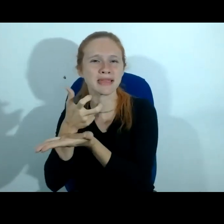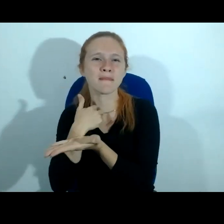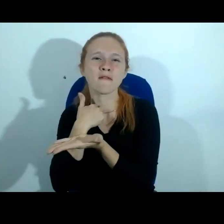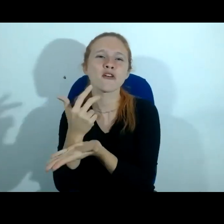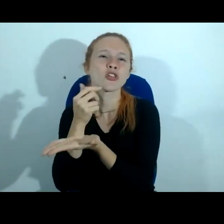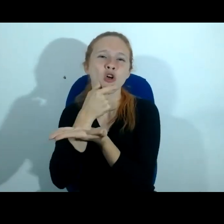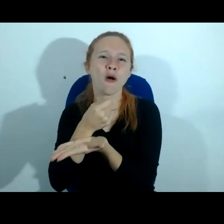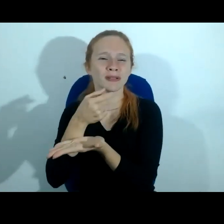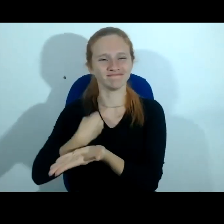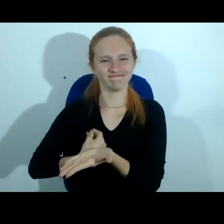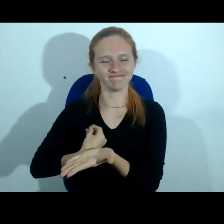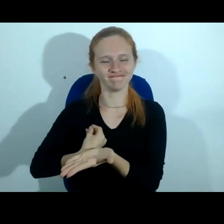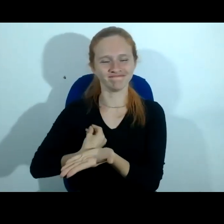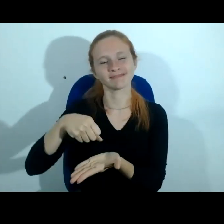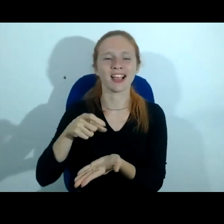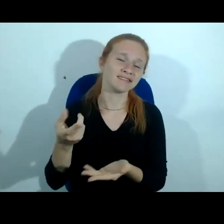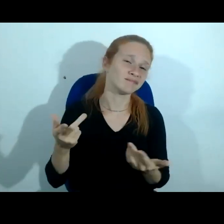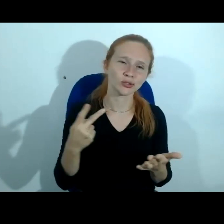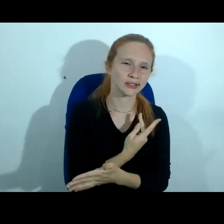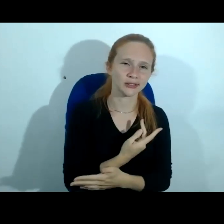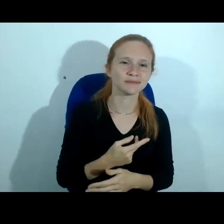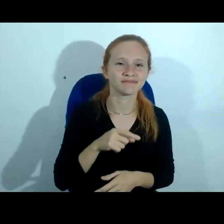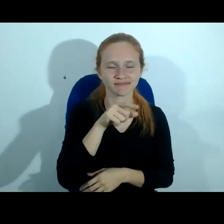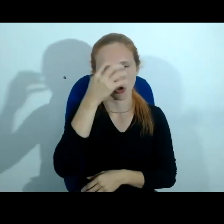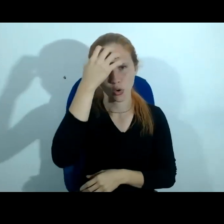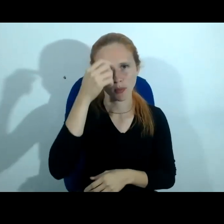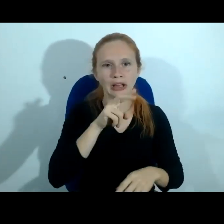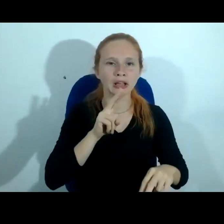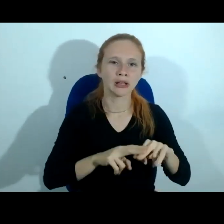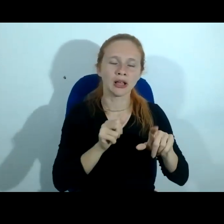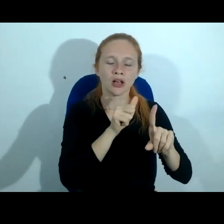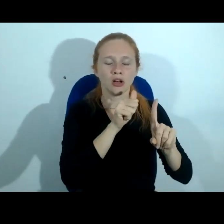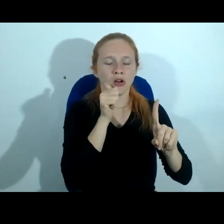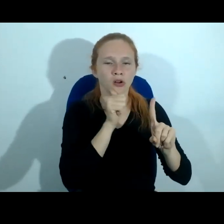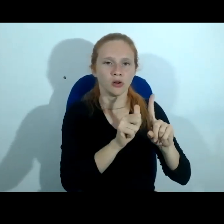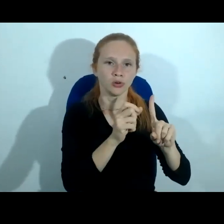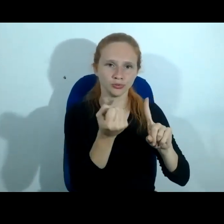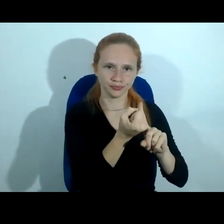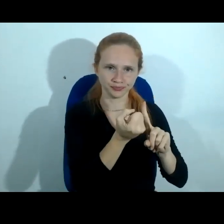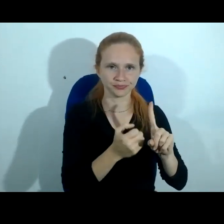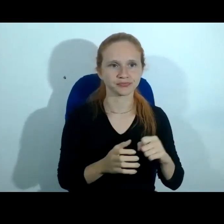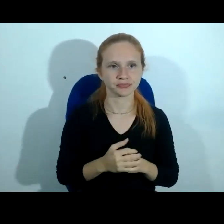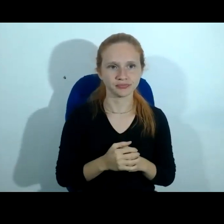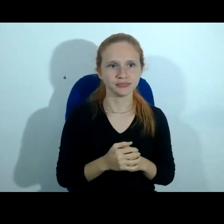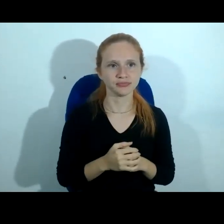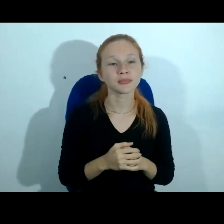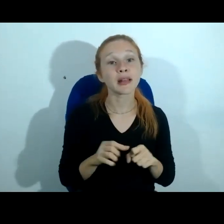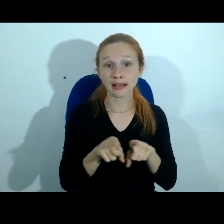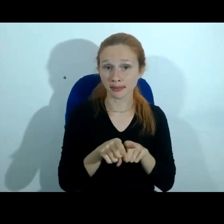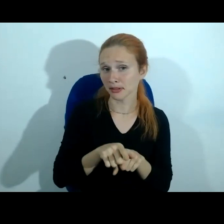condenado para homicídio casos que o professor Anderson citou também o smartphone